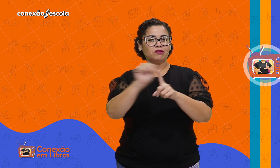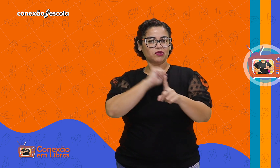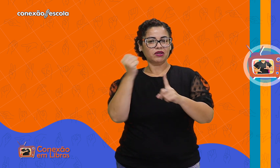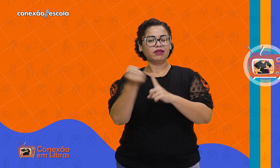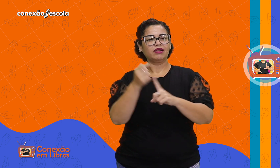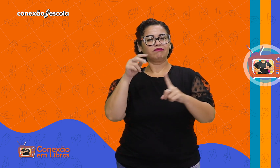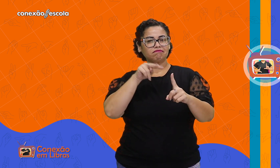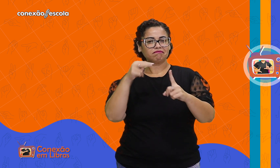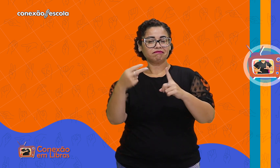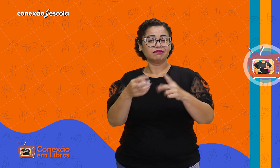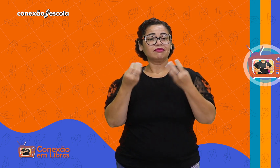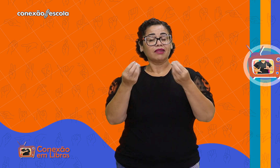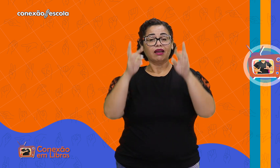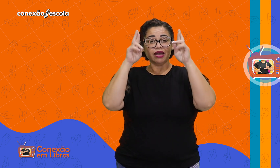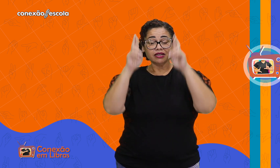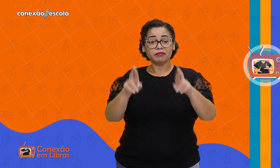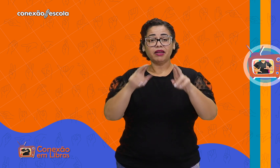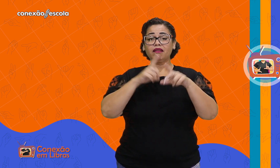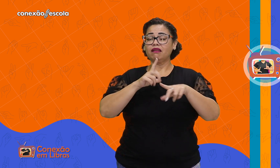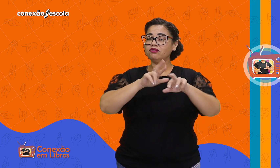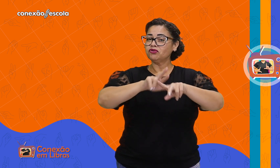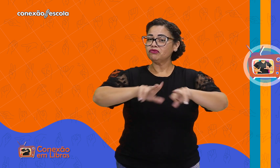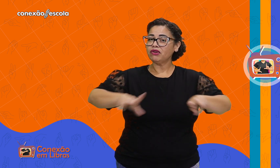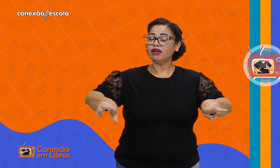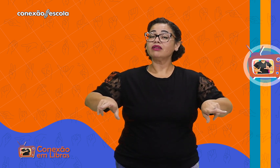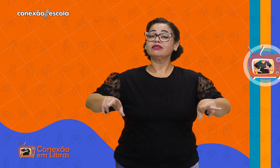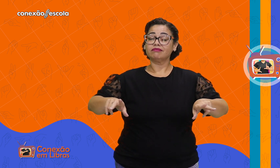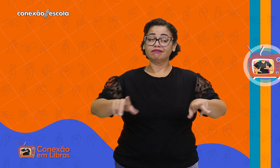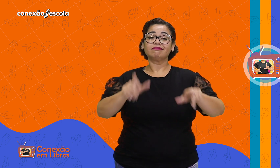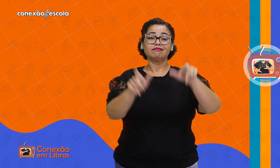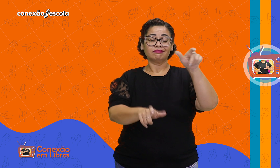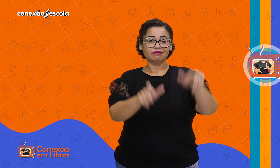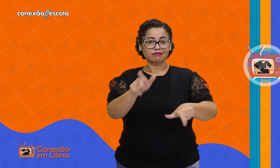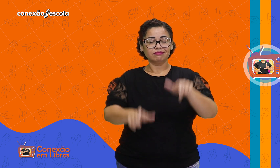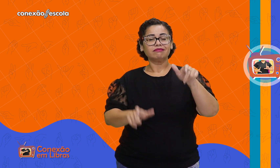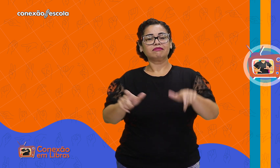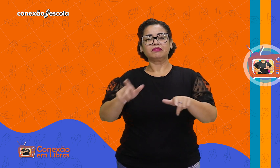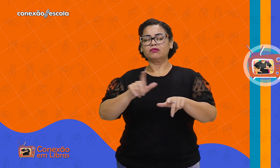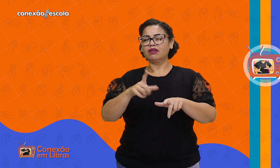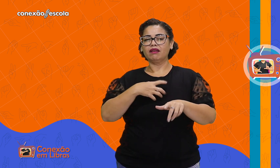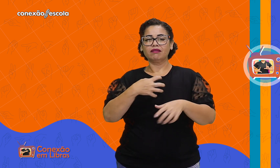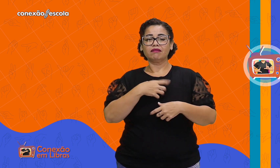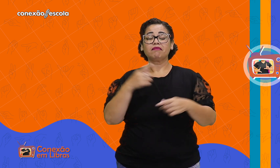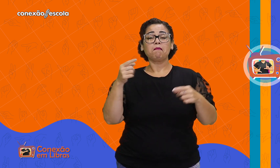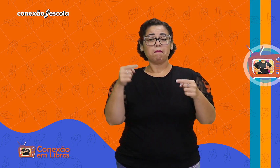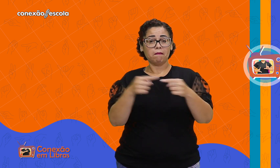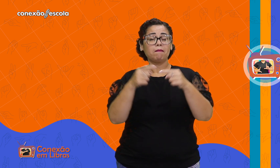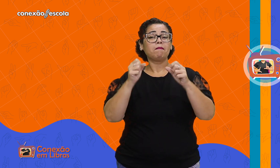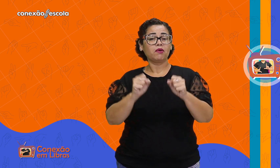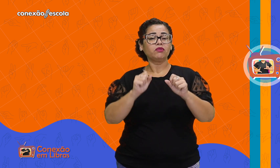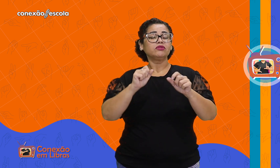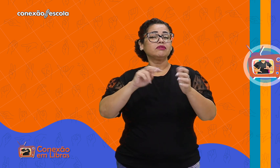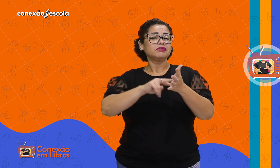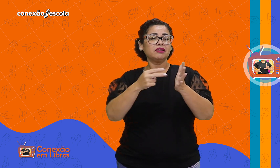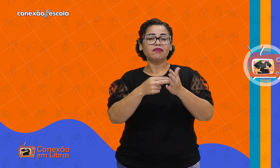incentiva a sociedade a considerar e respeitar a diversidade, pois são condições que impactam